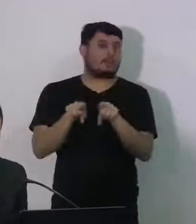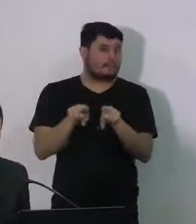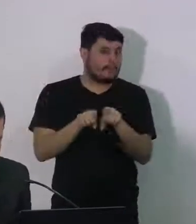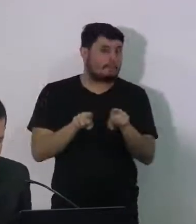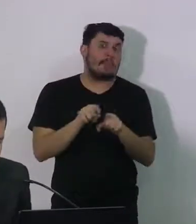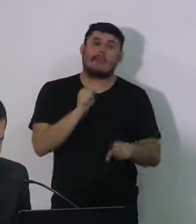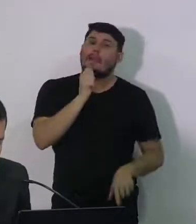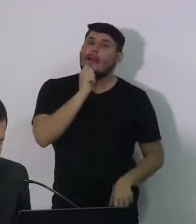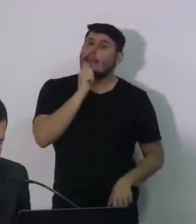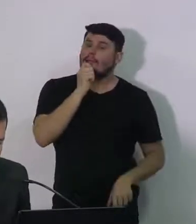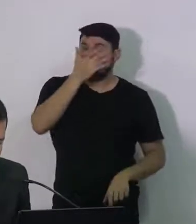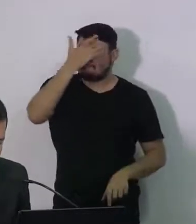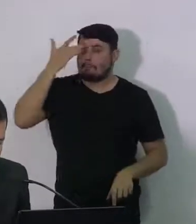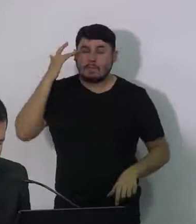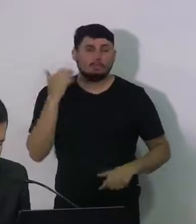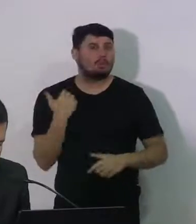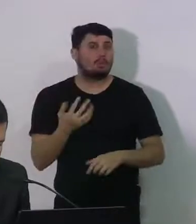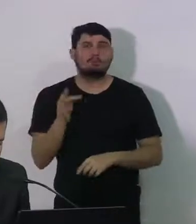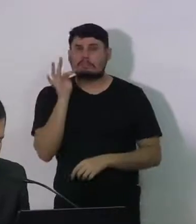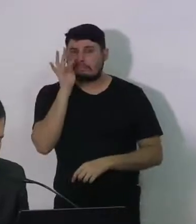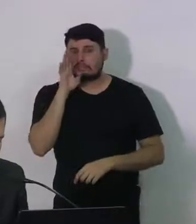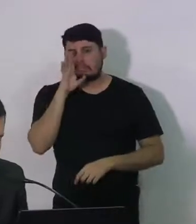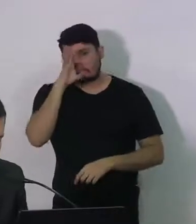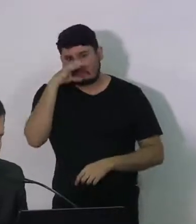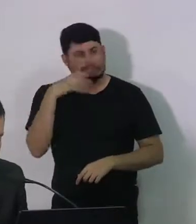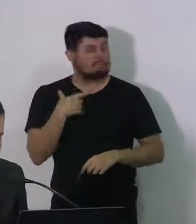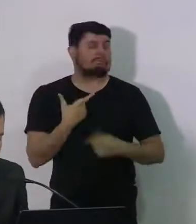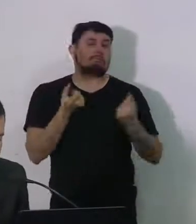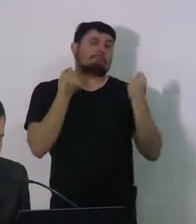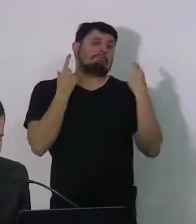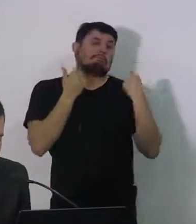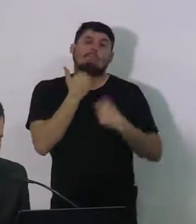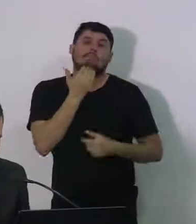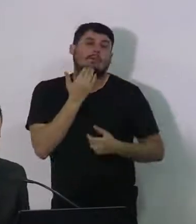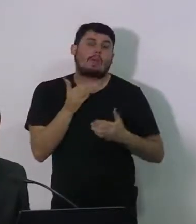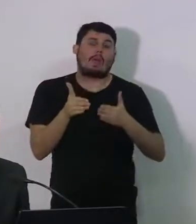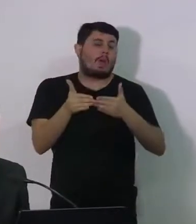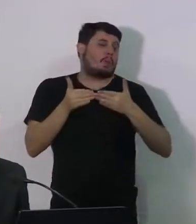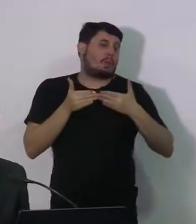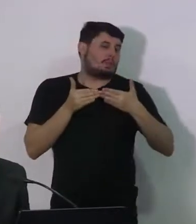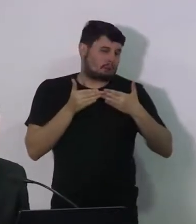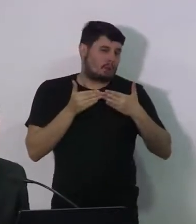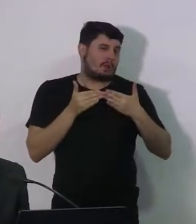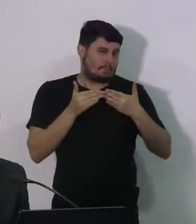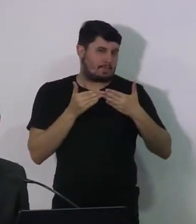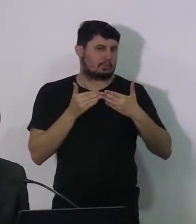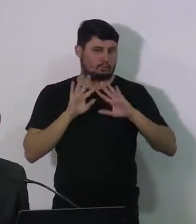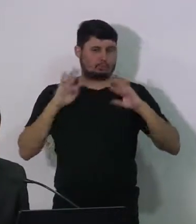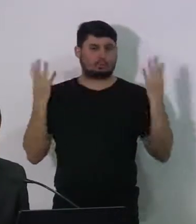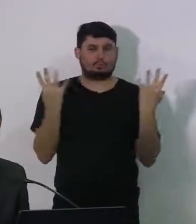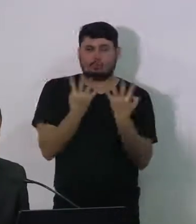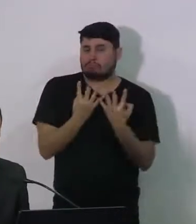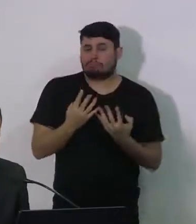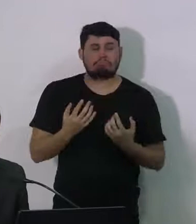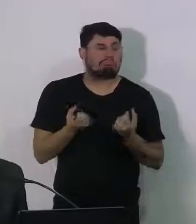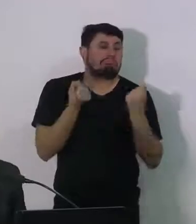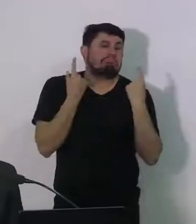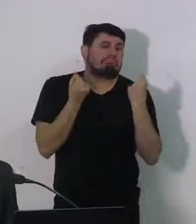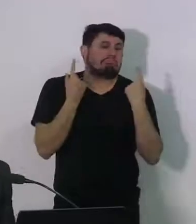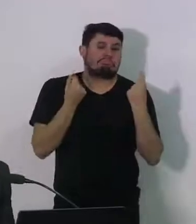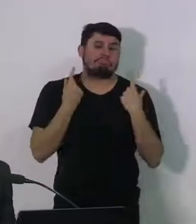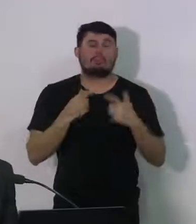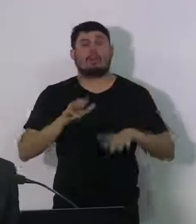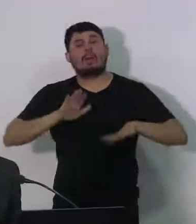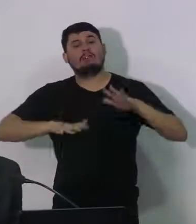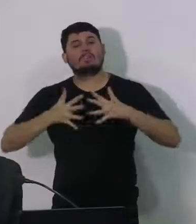está ainda compreendendo a quarentena, necessidade de isolamento e, muitas vezes, confunde